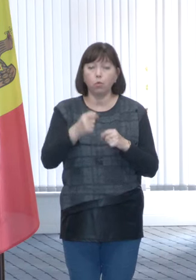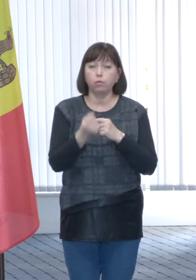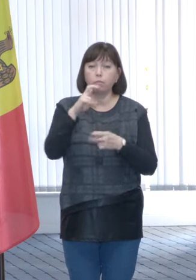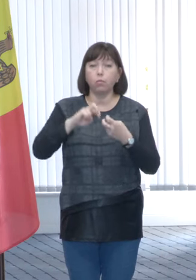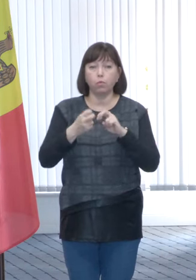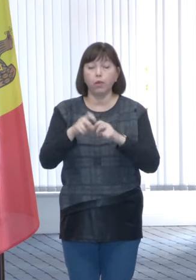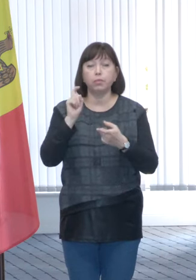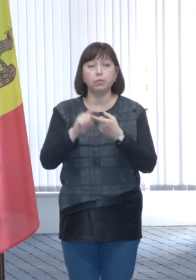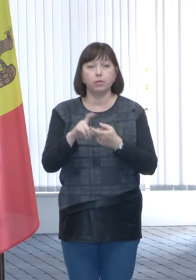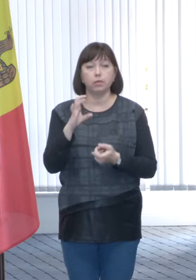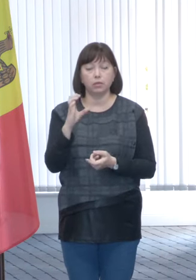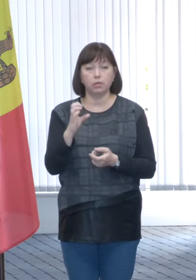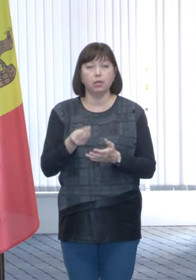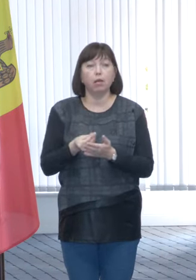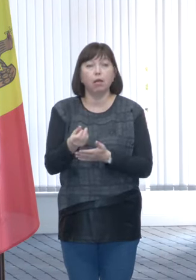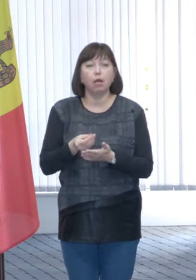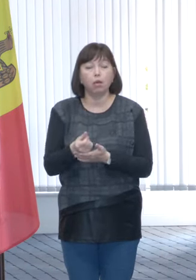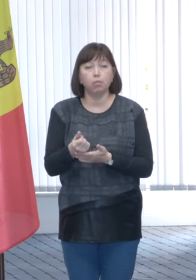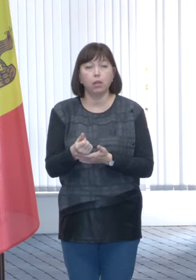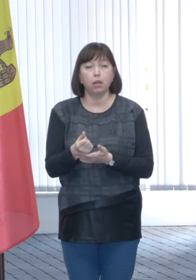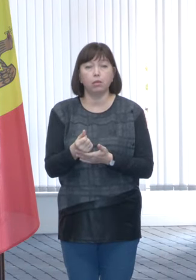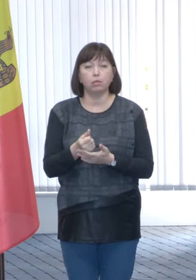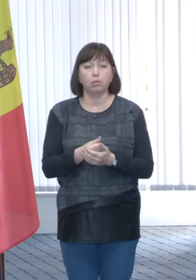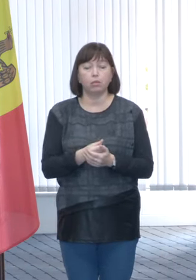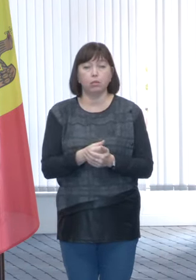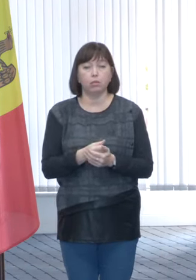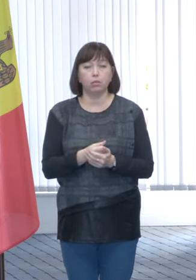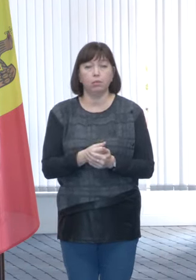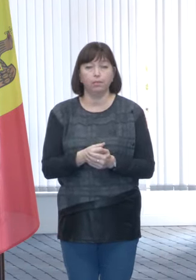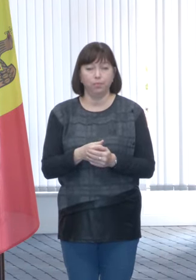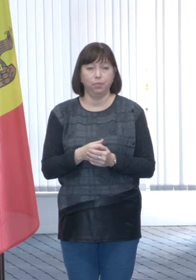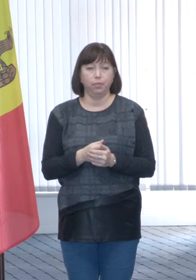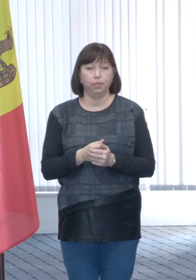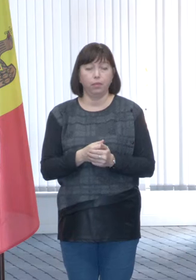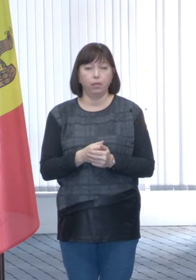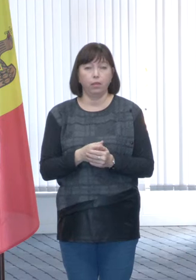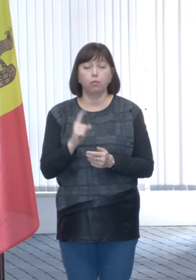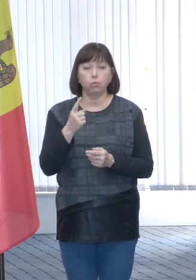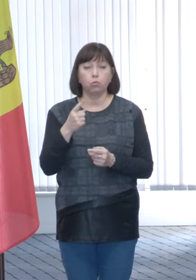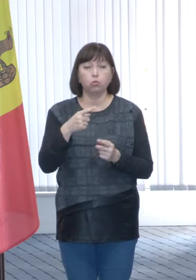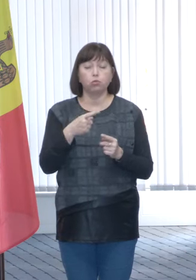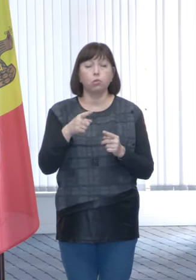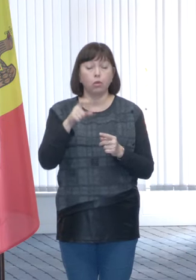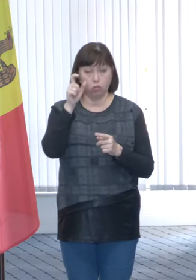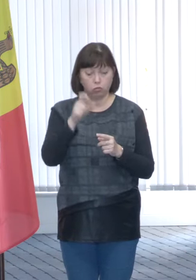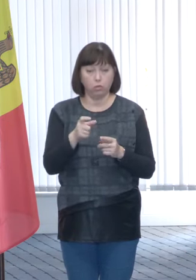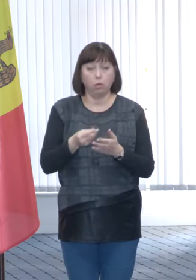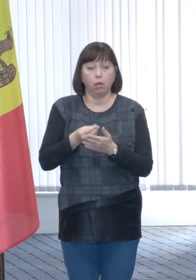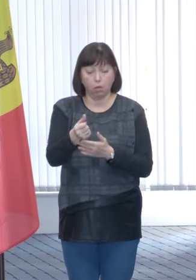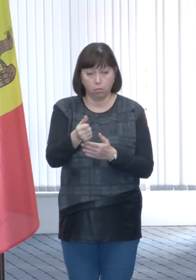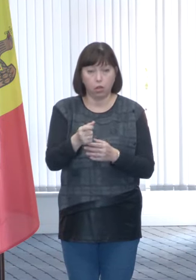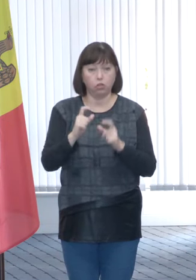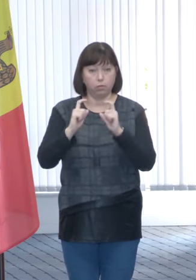achitările întreprinde energetice pentru că ei cetățean achit de